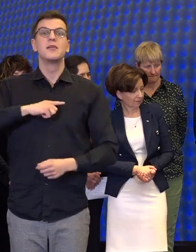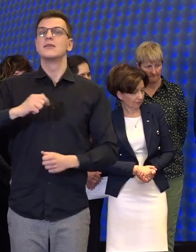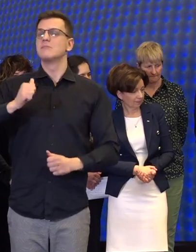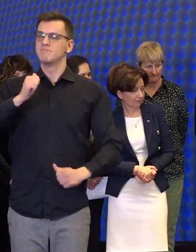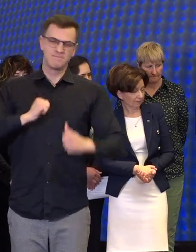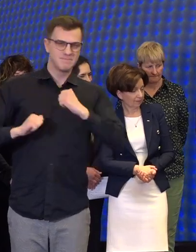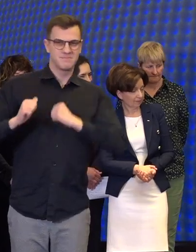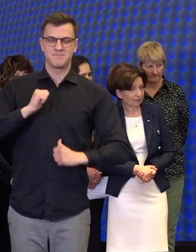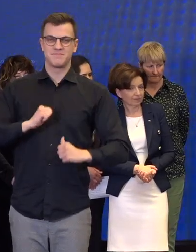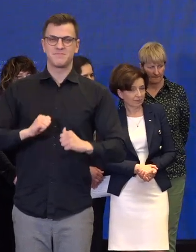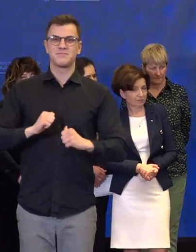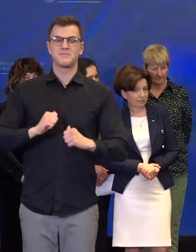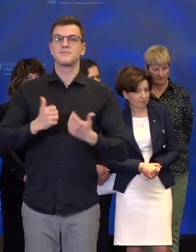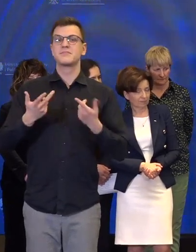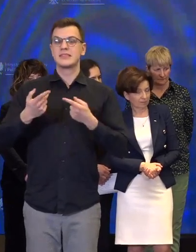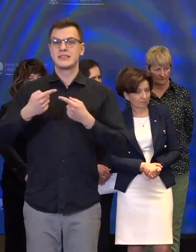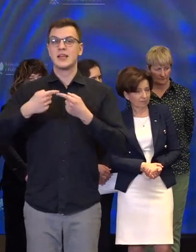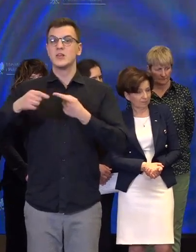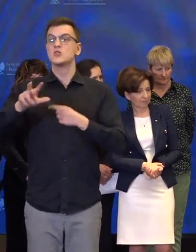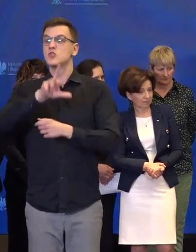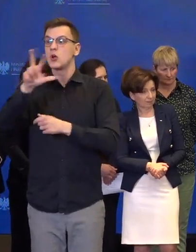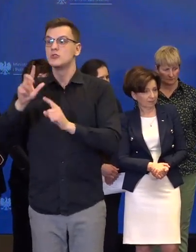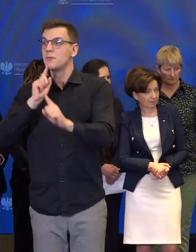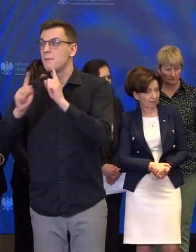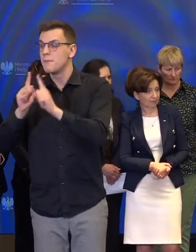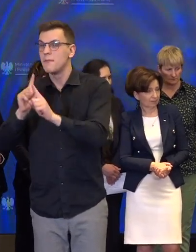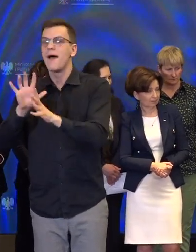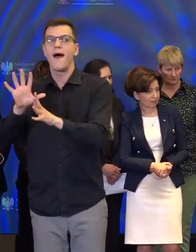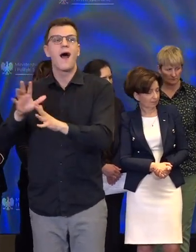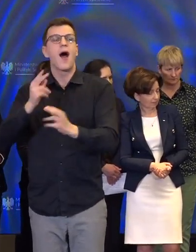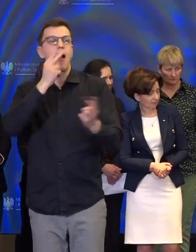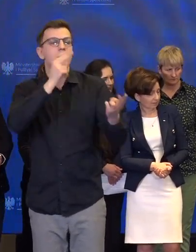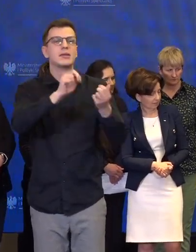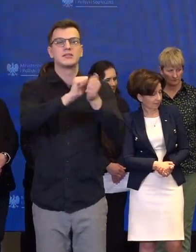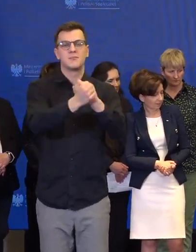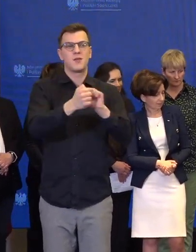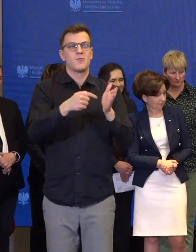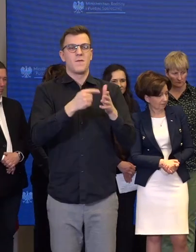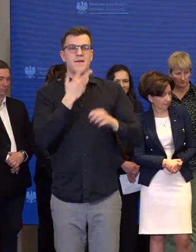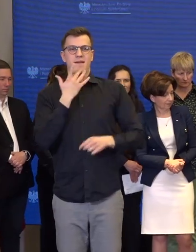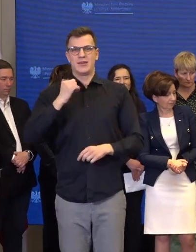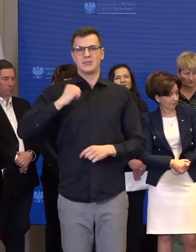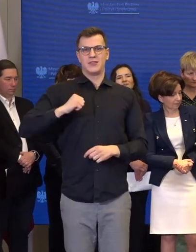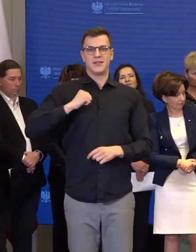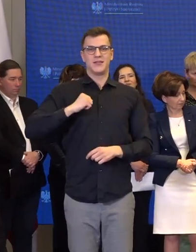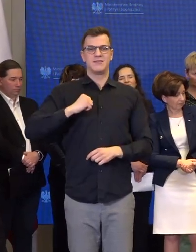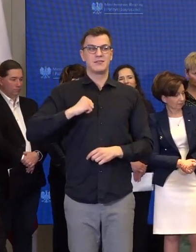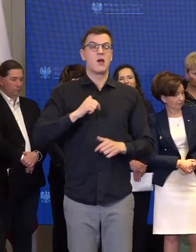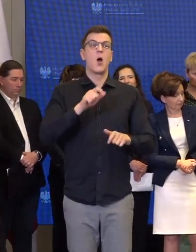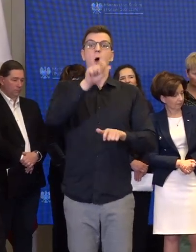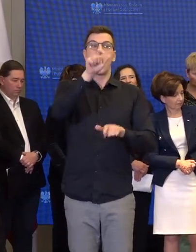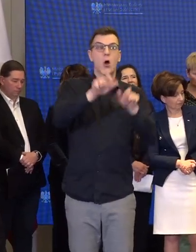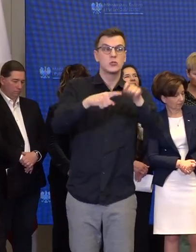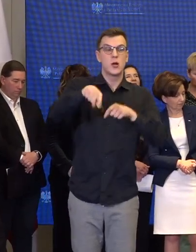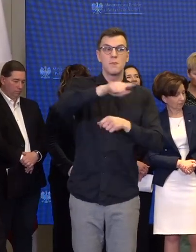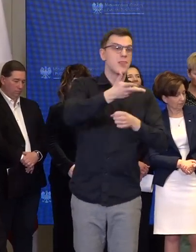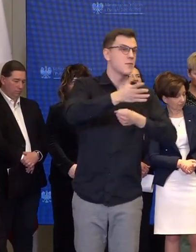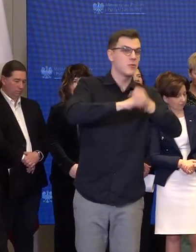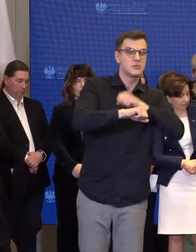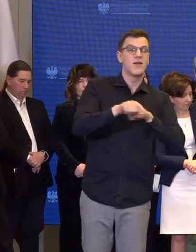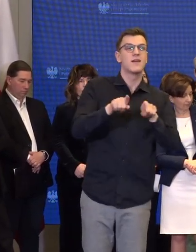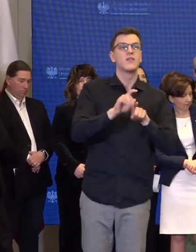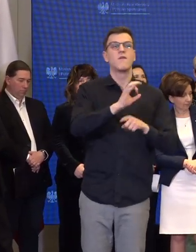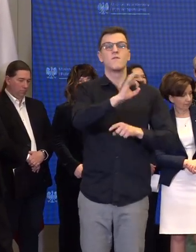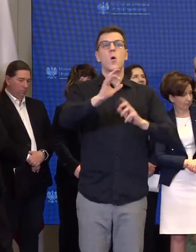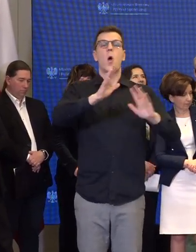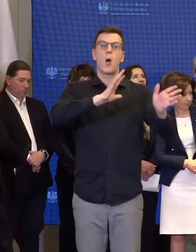godziny przełożyły się na realne zmiany dla osób z niepełnosprawnością, jak i samych opiekunów